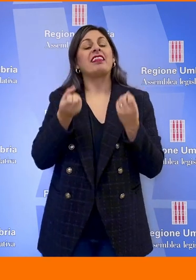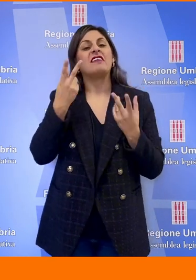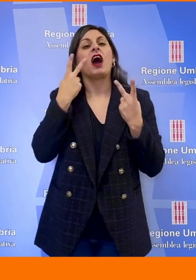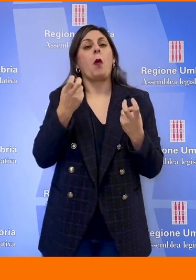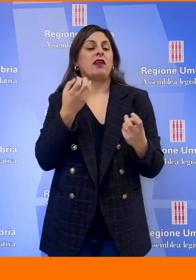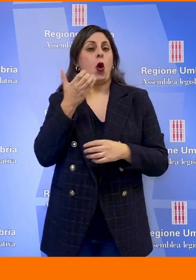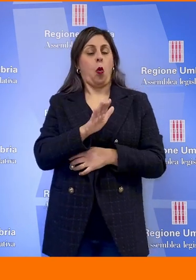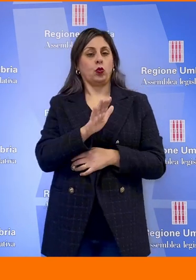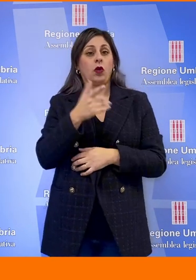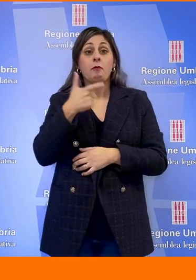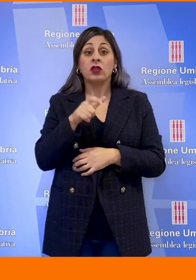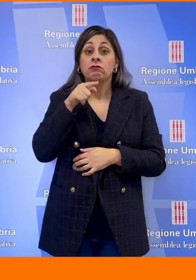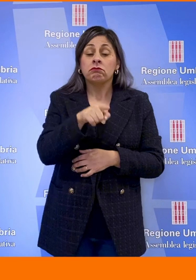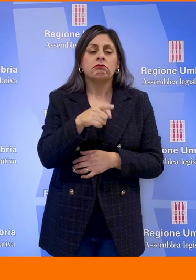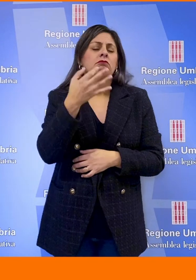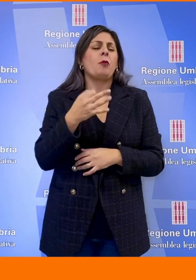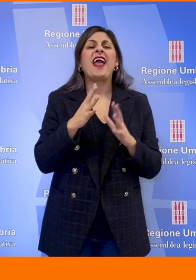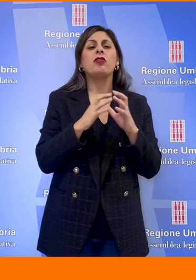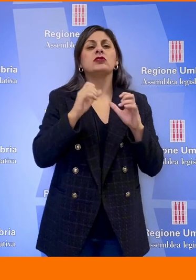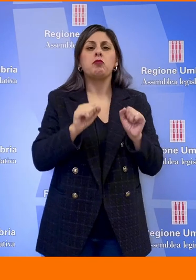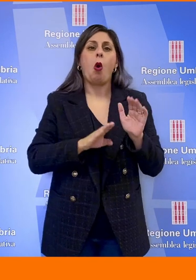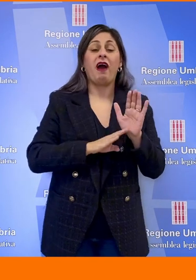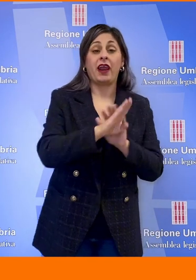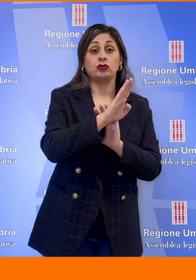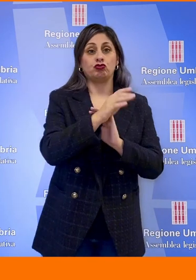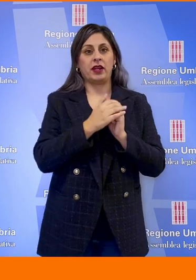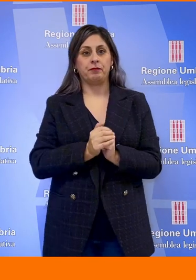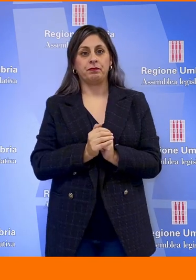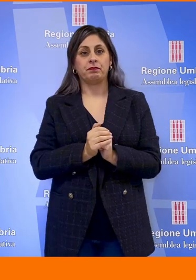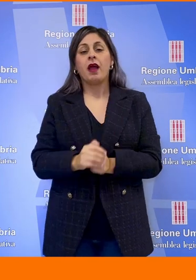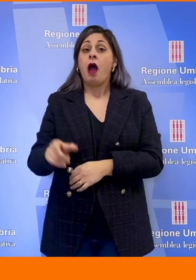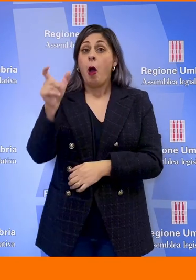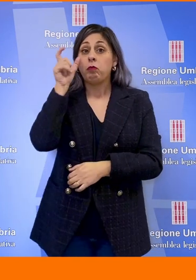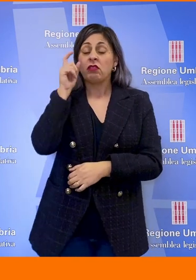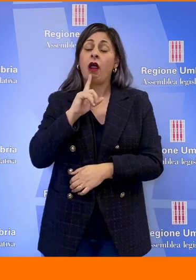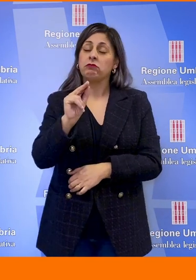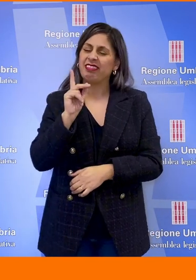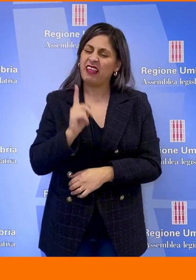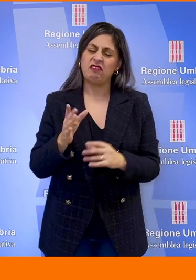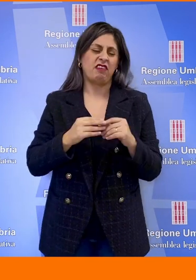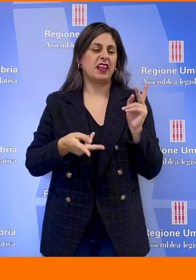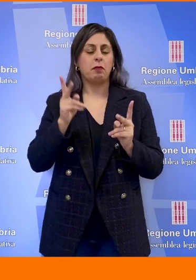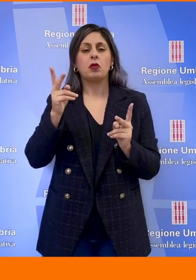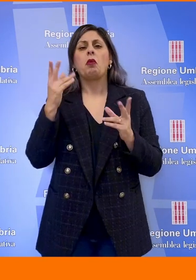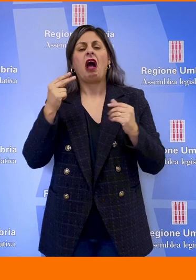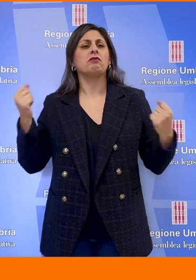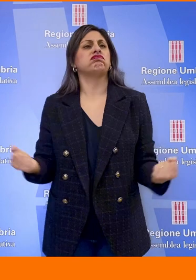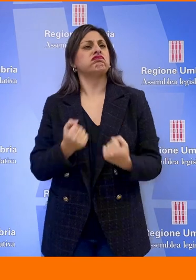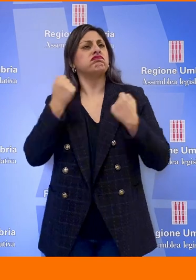industria che può crescere. Per Michele Bettarelli c'è da fare molto e smentire quello che viene venduto cose che non sono meriti della